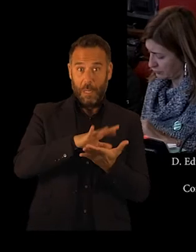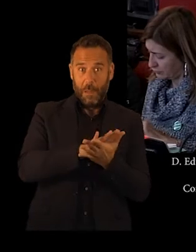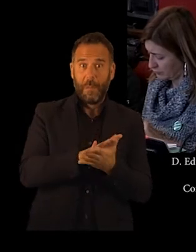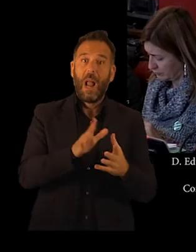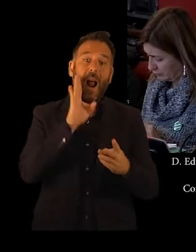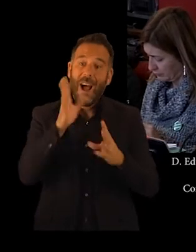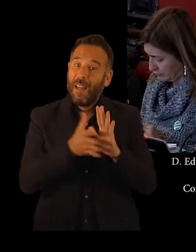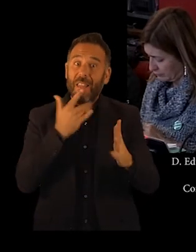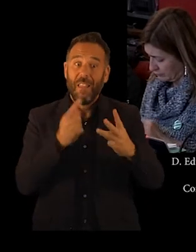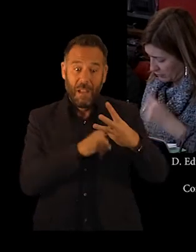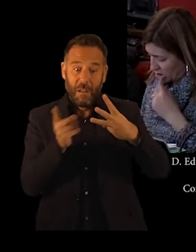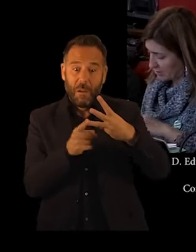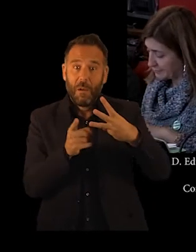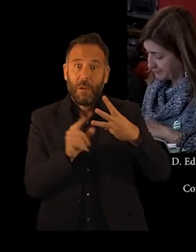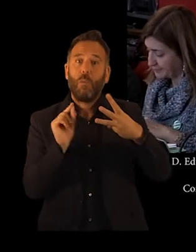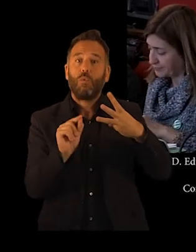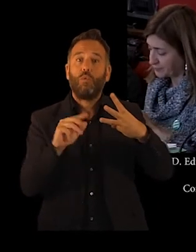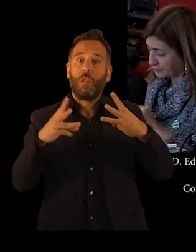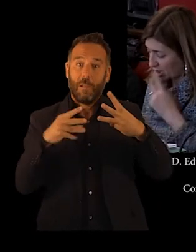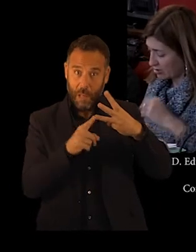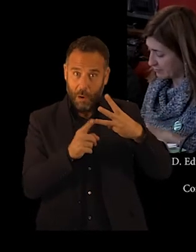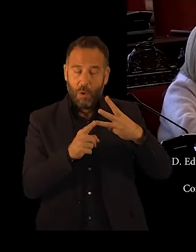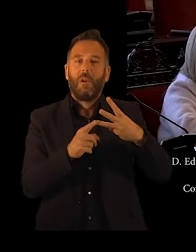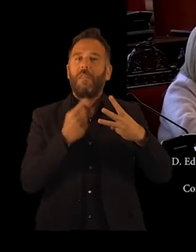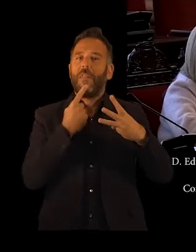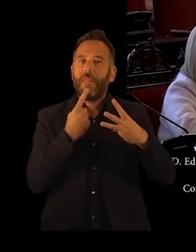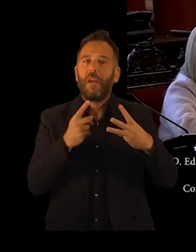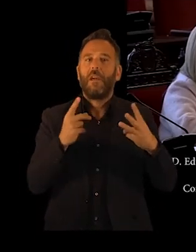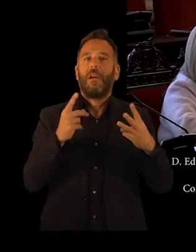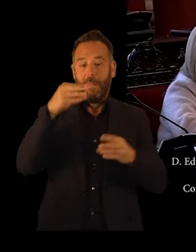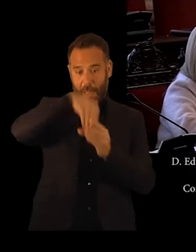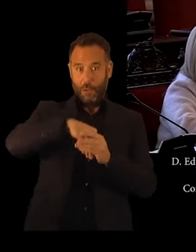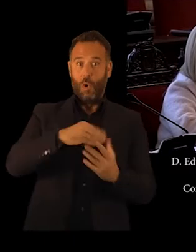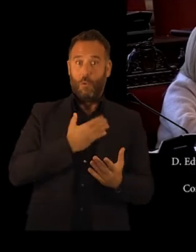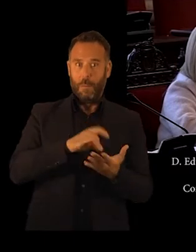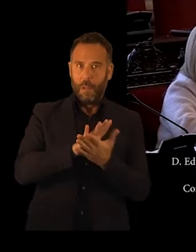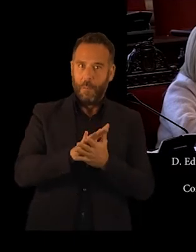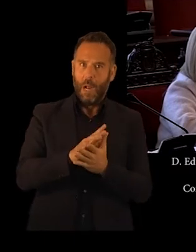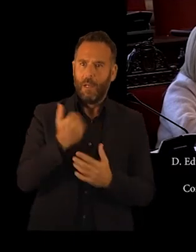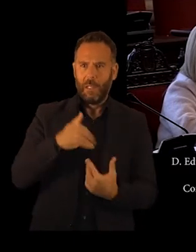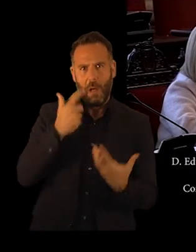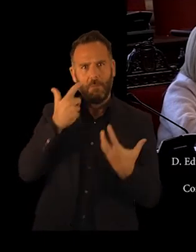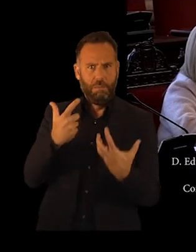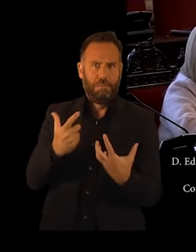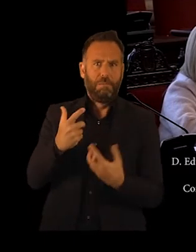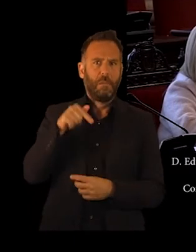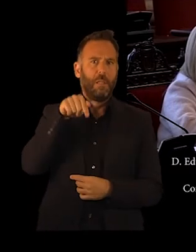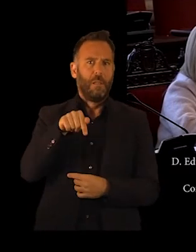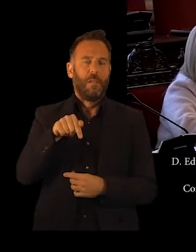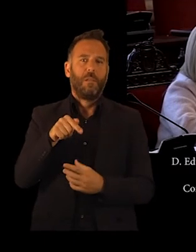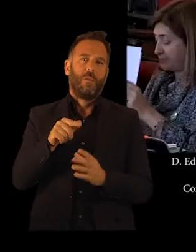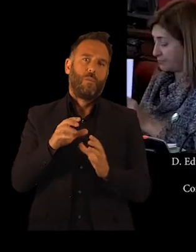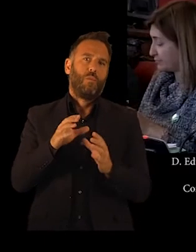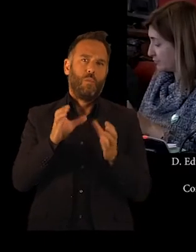petición que se hace en el punto tercero acerca de algo que ya es propio de esta